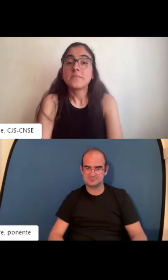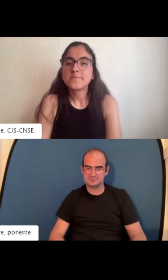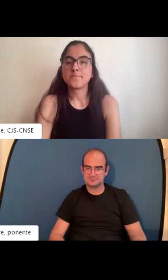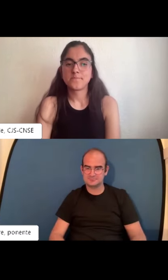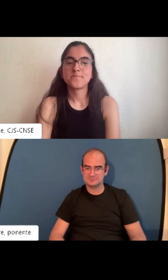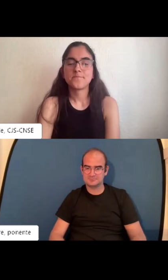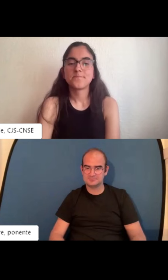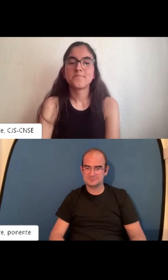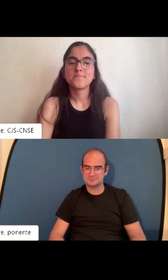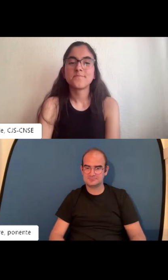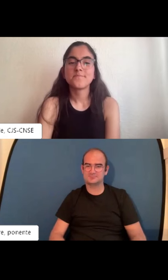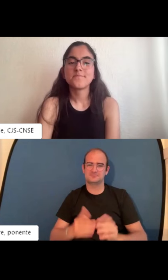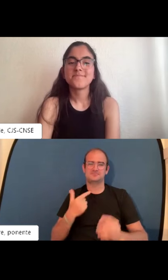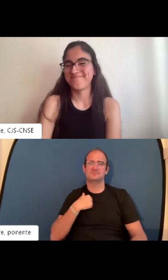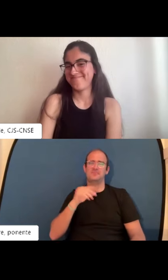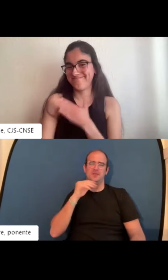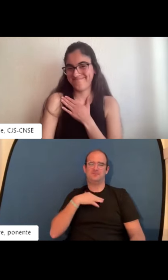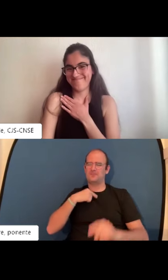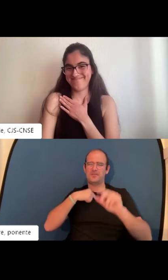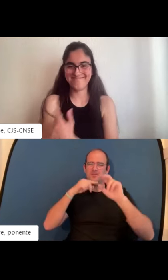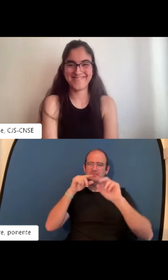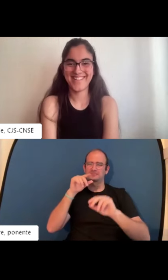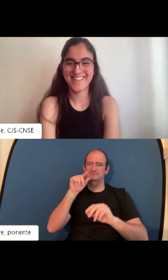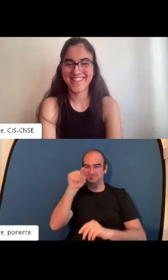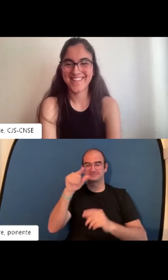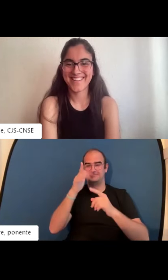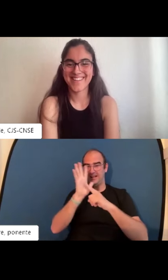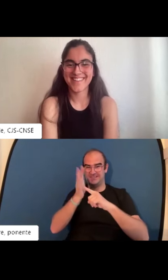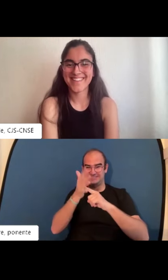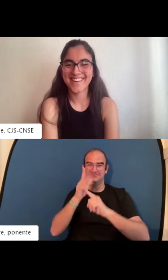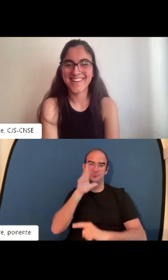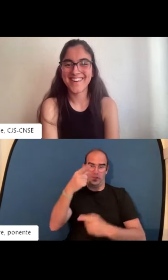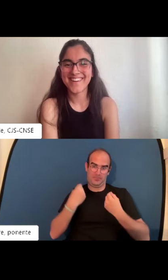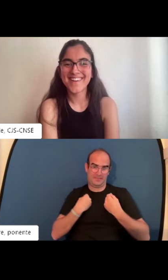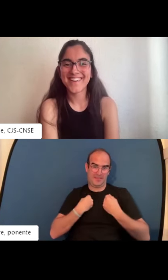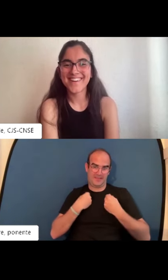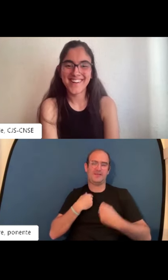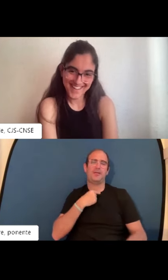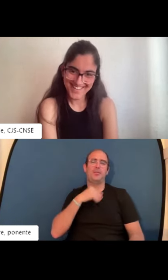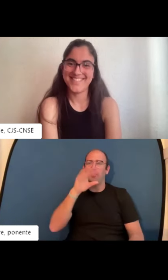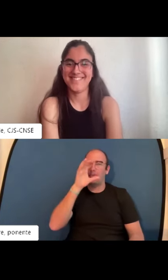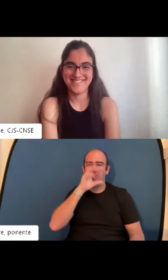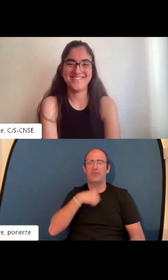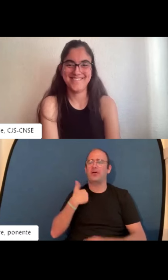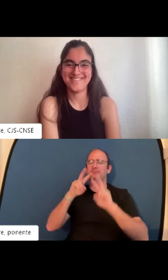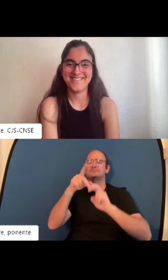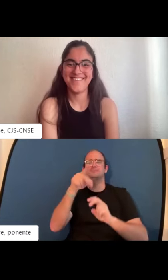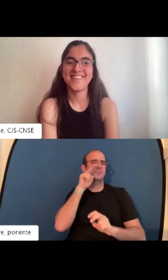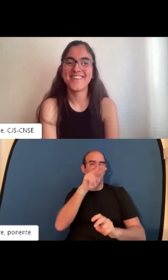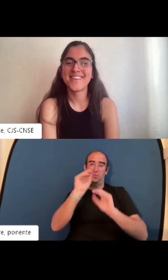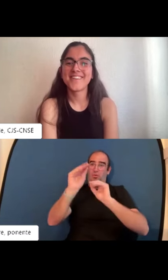laboral que ha habido en estos años han sido, que yo he elegido Castilla-La Mancha